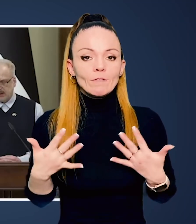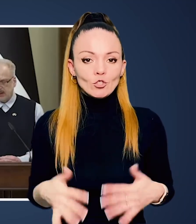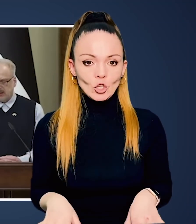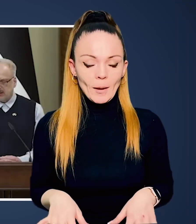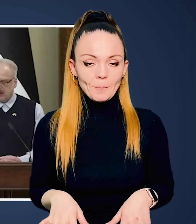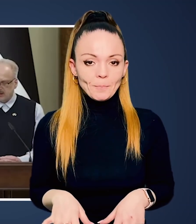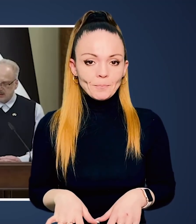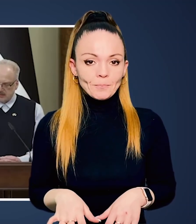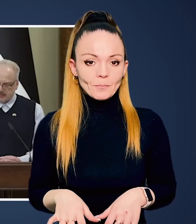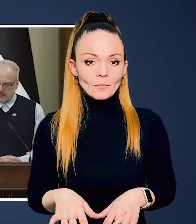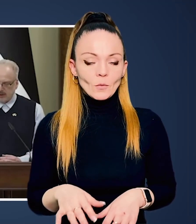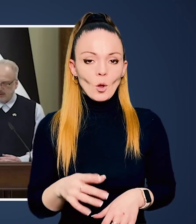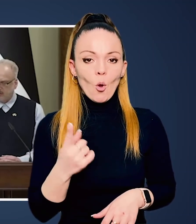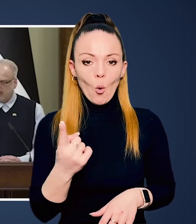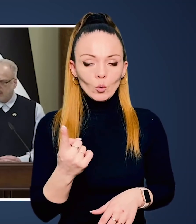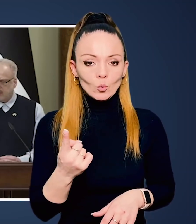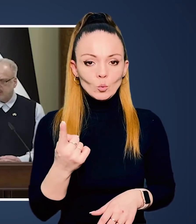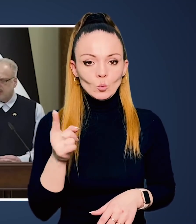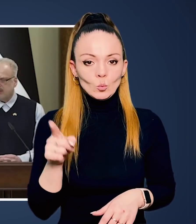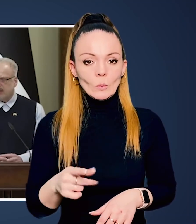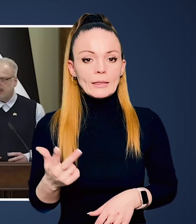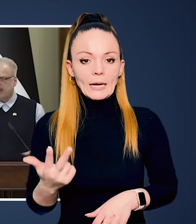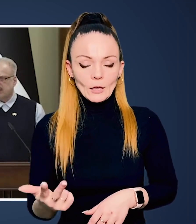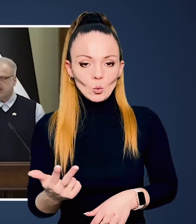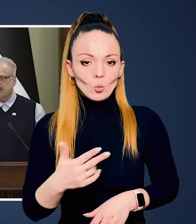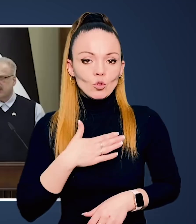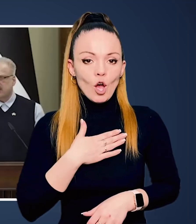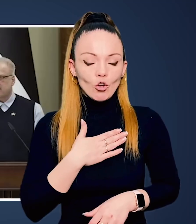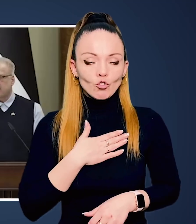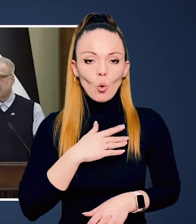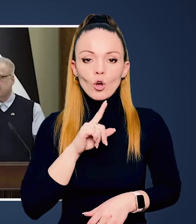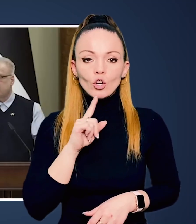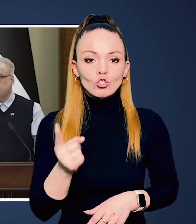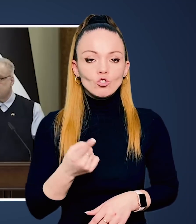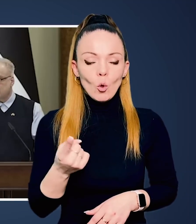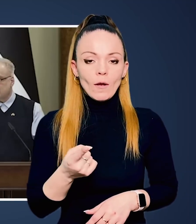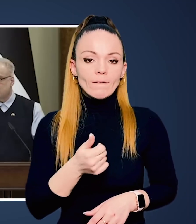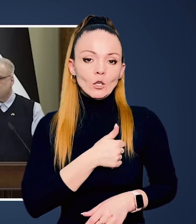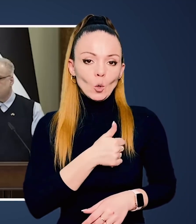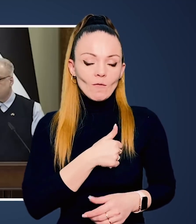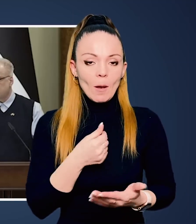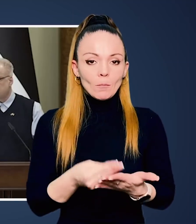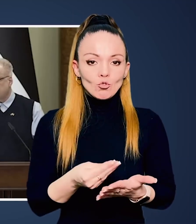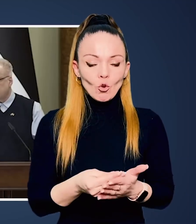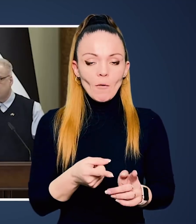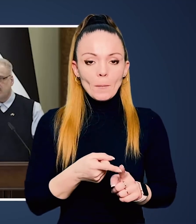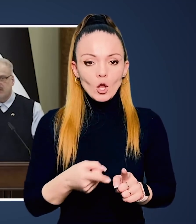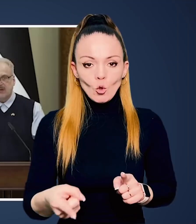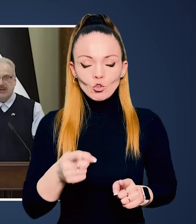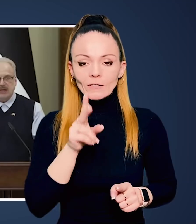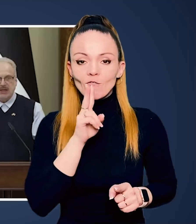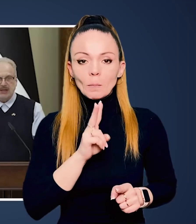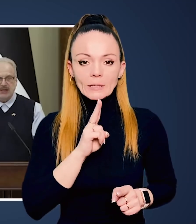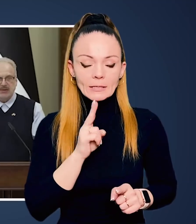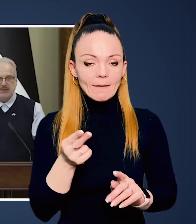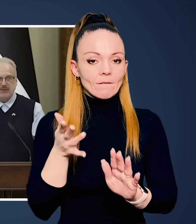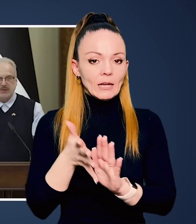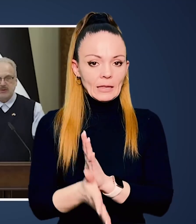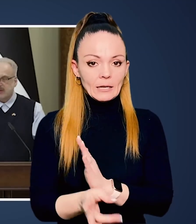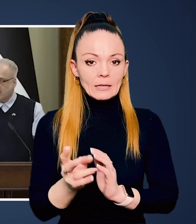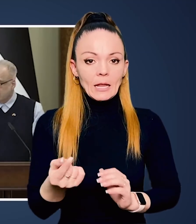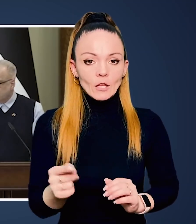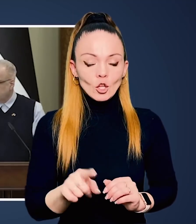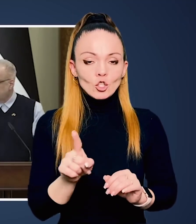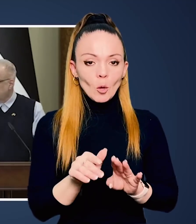вже одну третину нашого річного військового бюджету впродовж двох